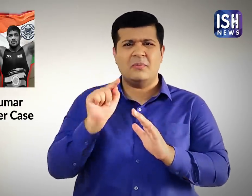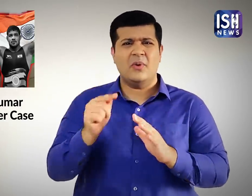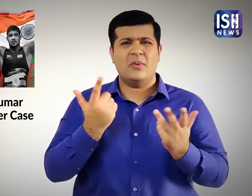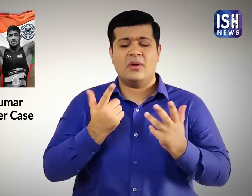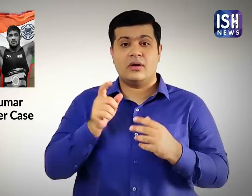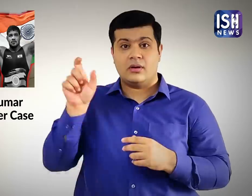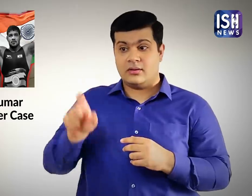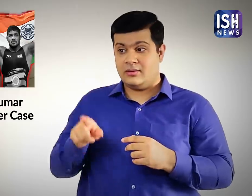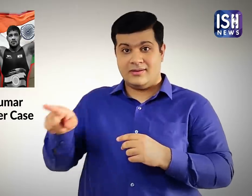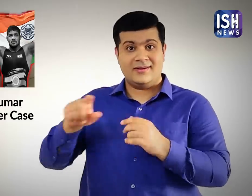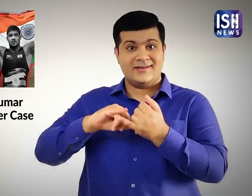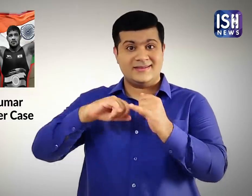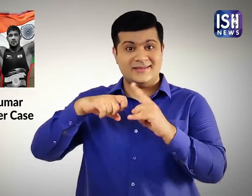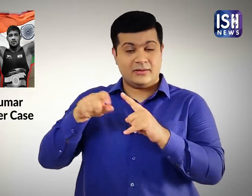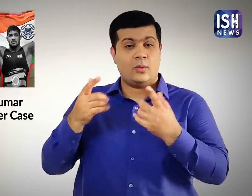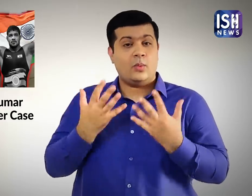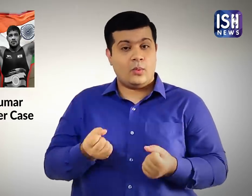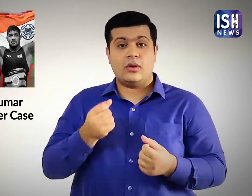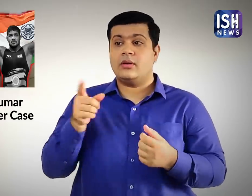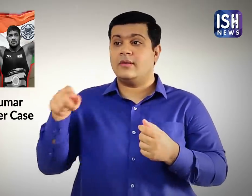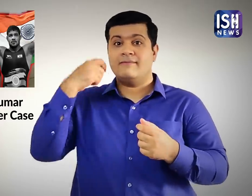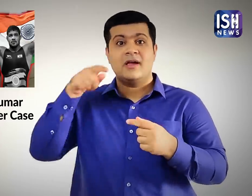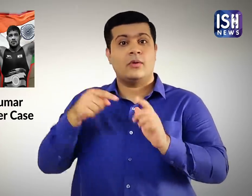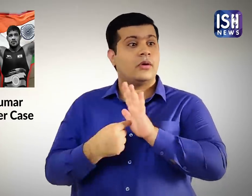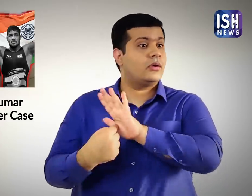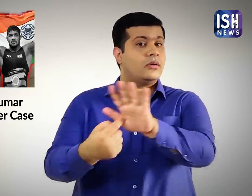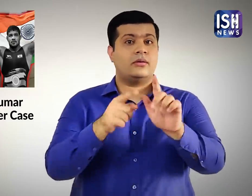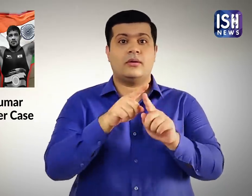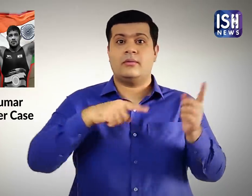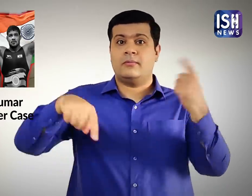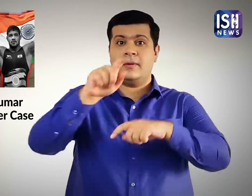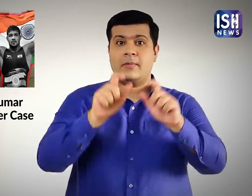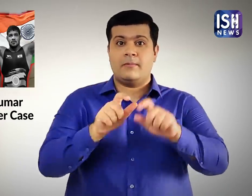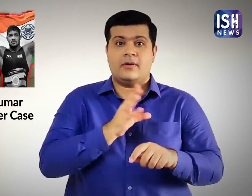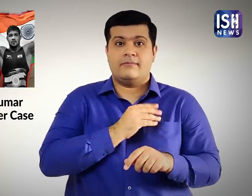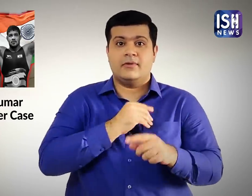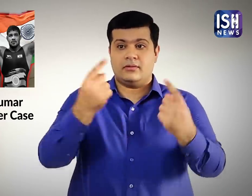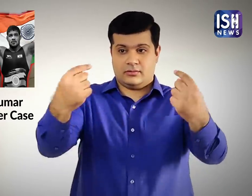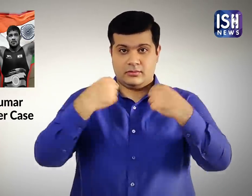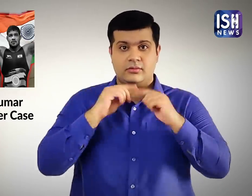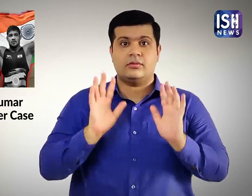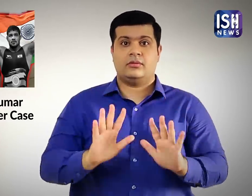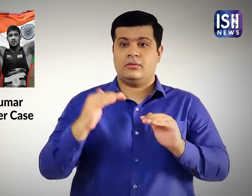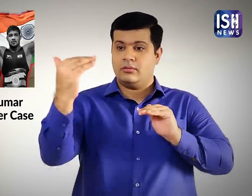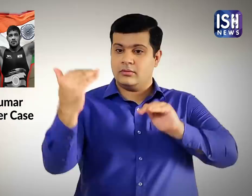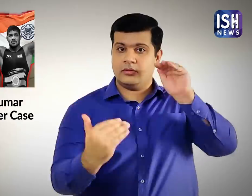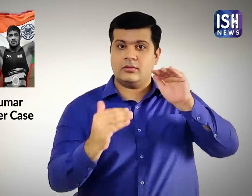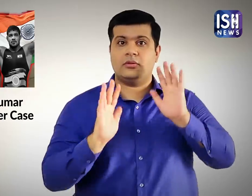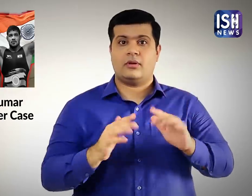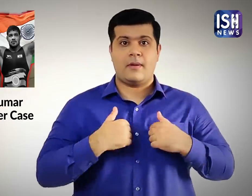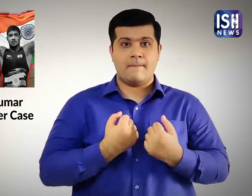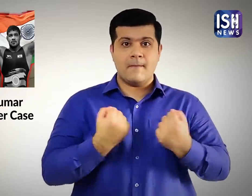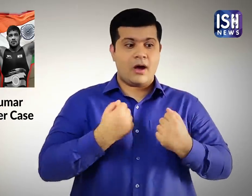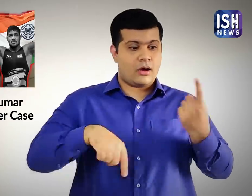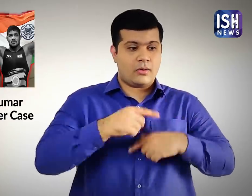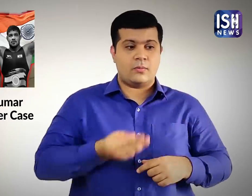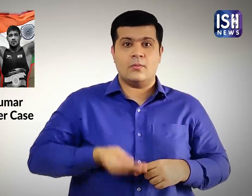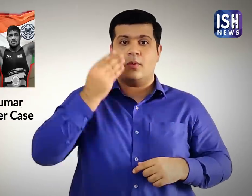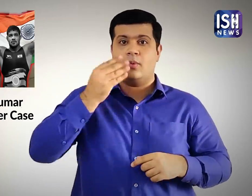था। ताकि कोई उसका विरोध ना करे।